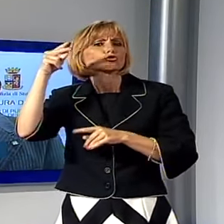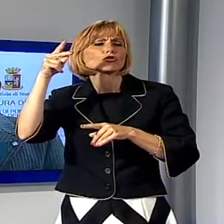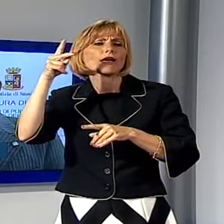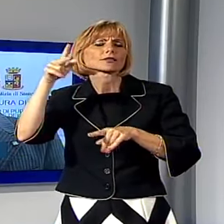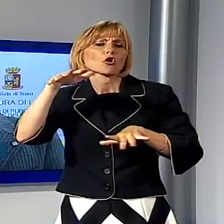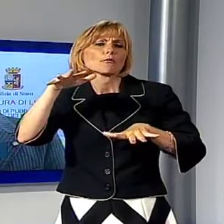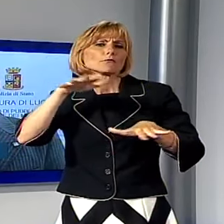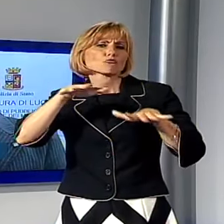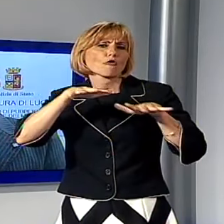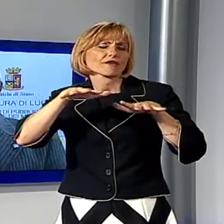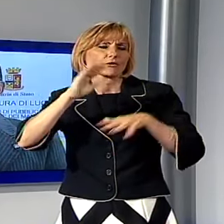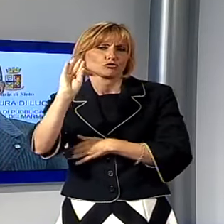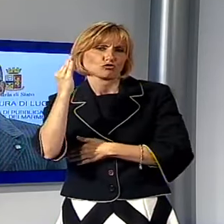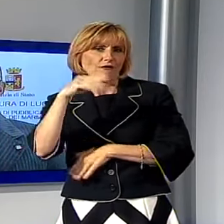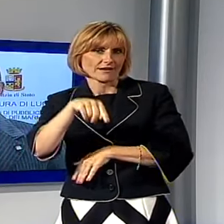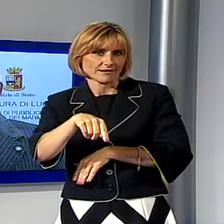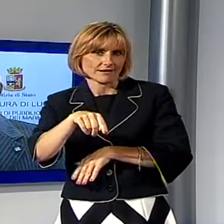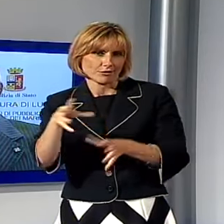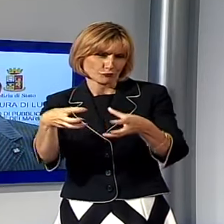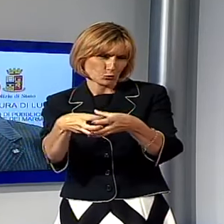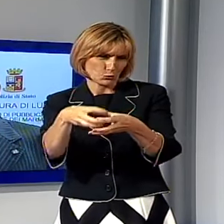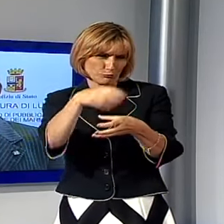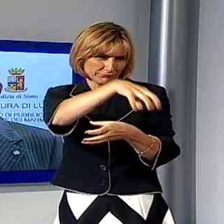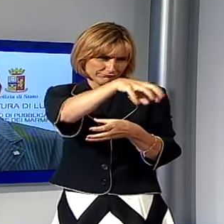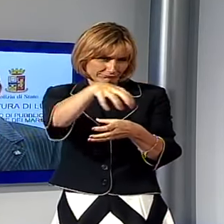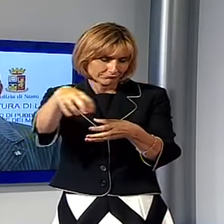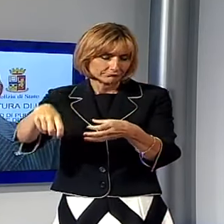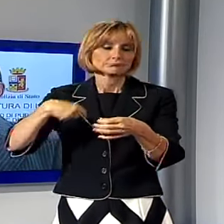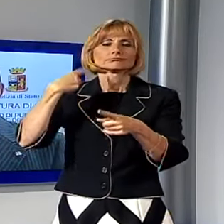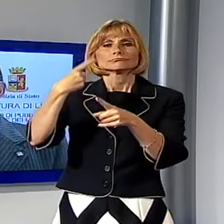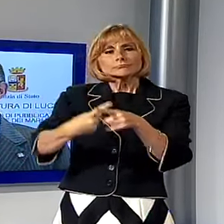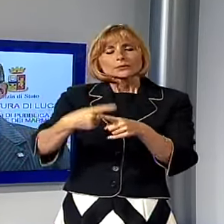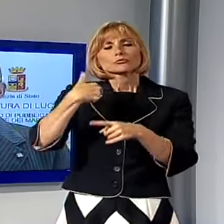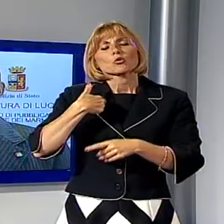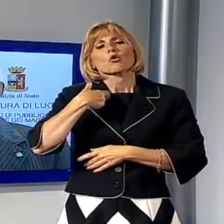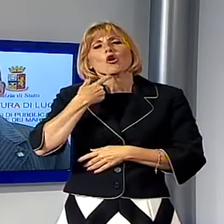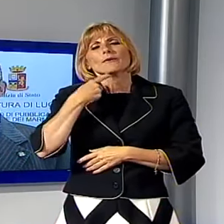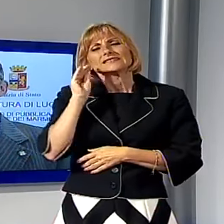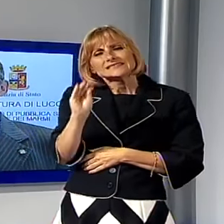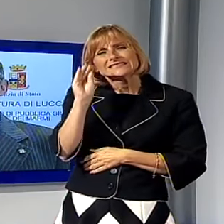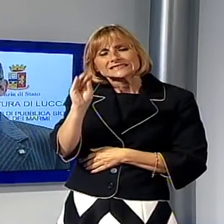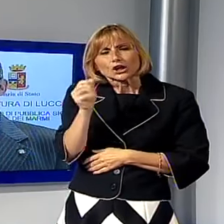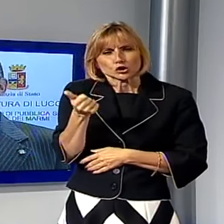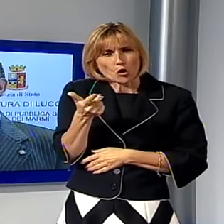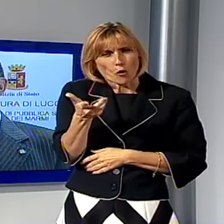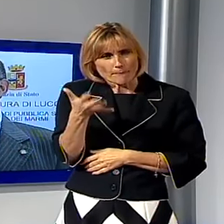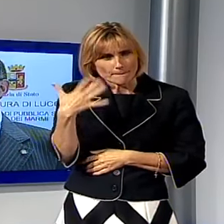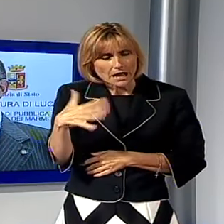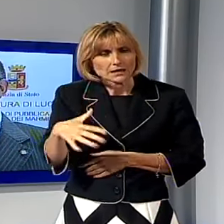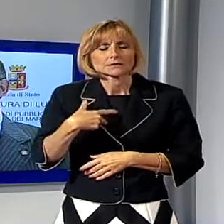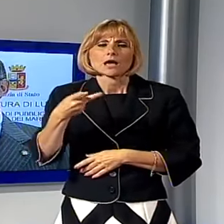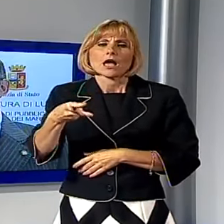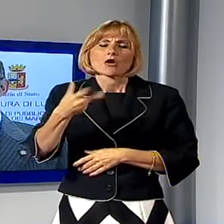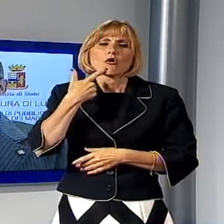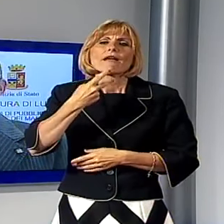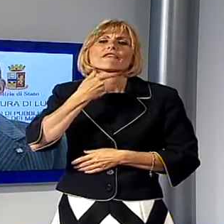non è stato neanche facile riuscire ad ottenere una dichiarazione di verità in questo senso perché ci siamo scontrati